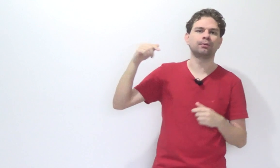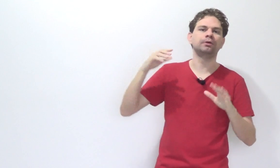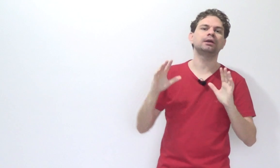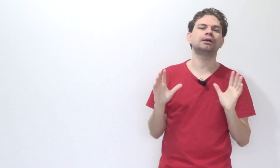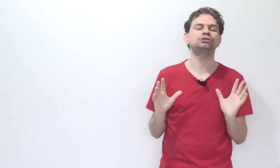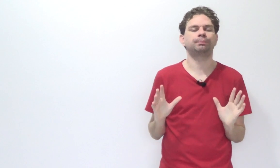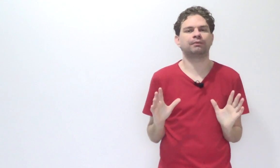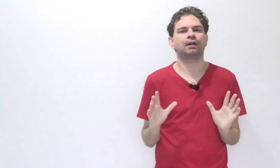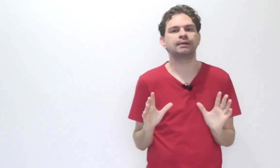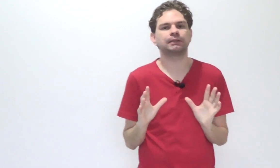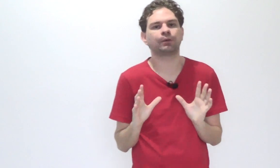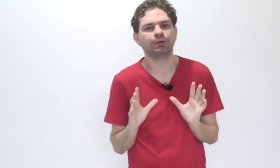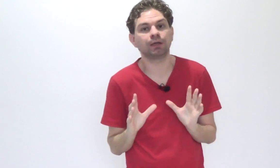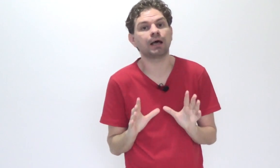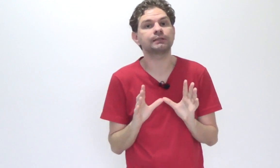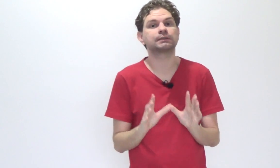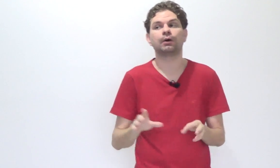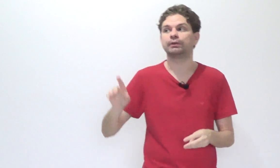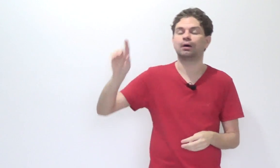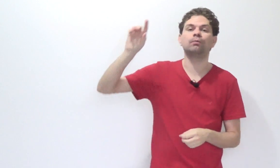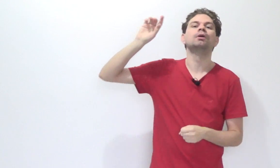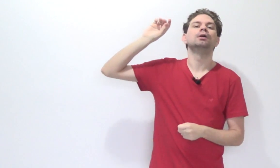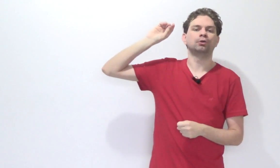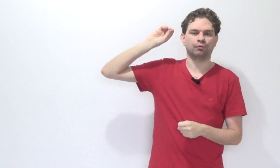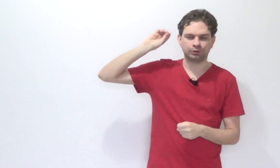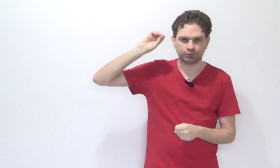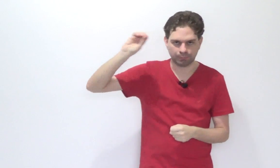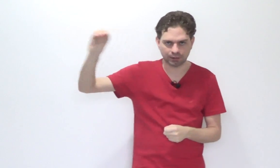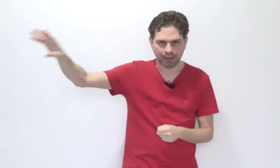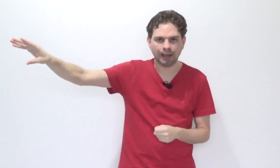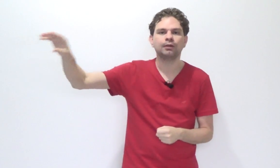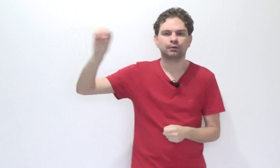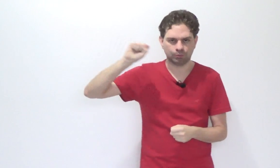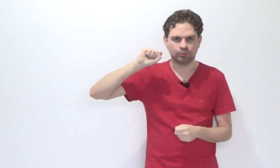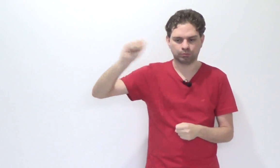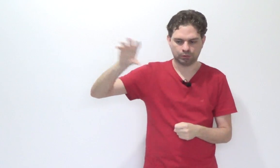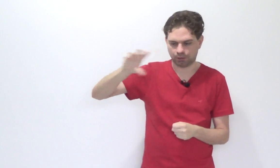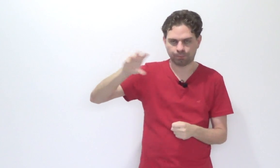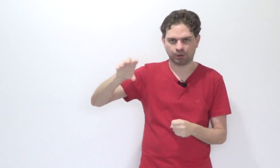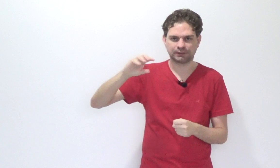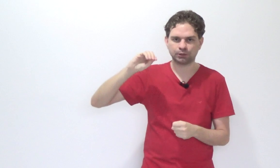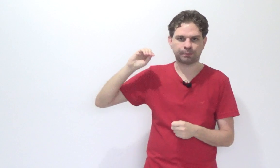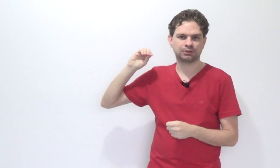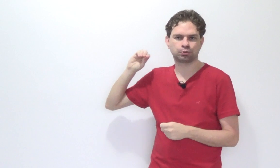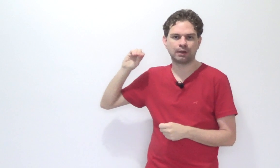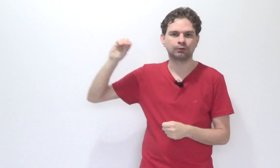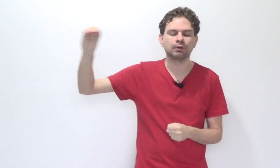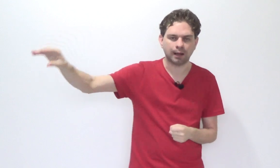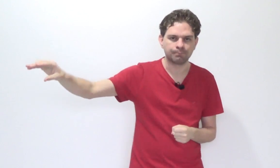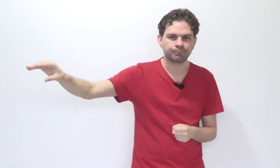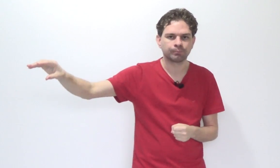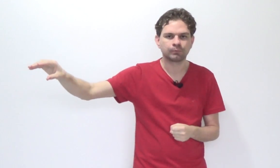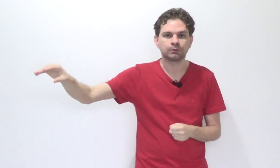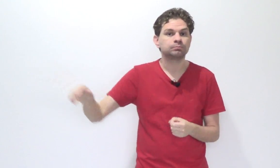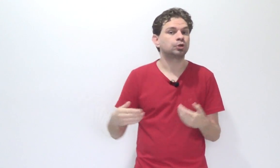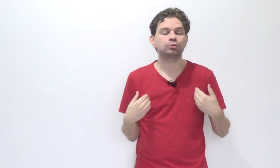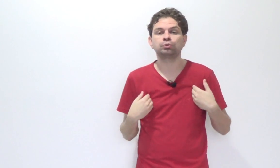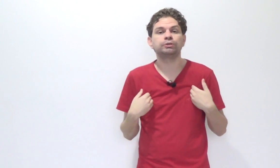teoria é a gente prevalece a teoria da ação. Então, eu vou mandar o processo para ser julgado lá. Só que o juiz